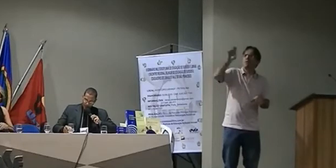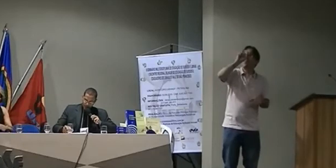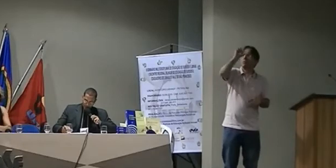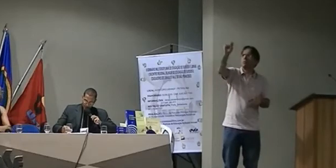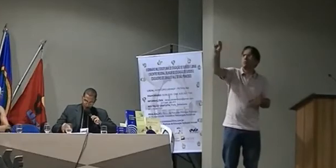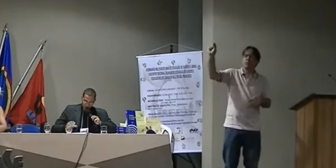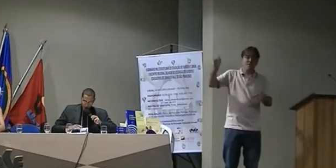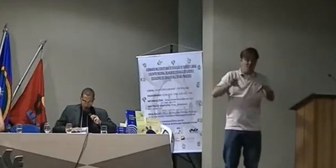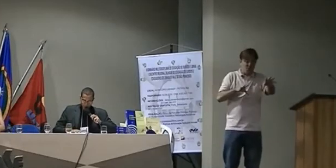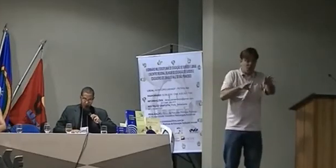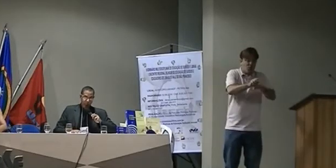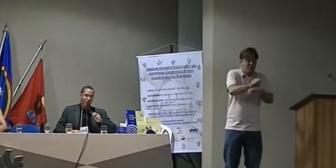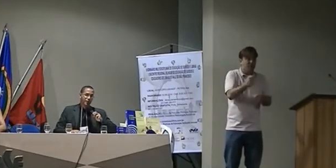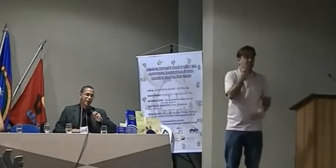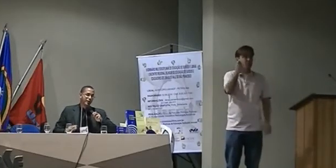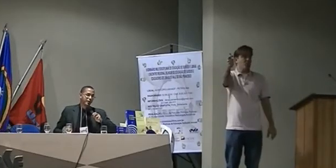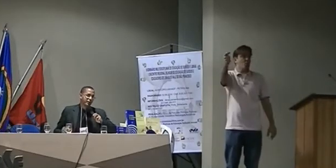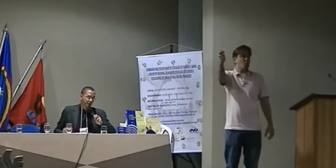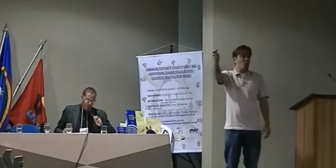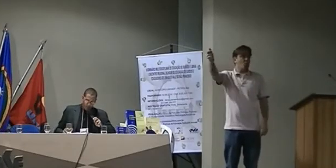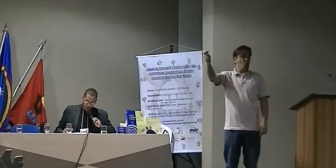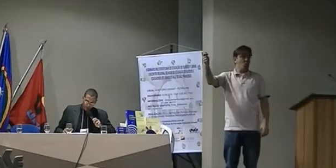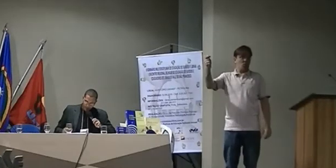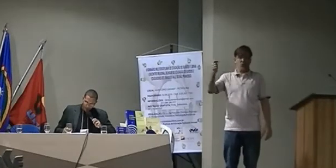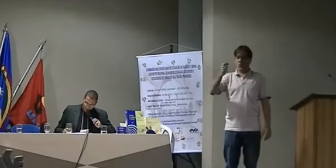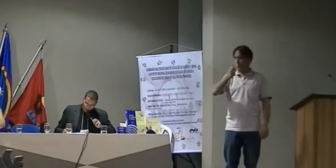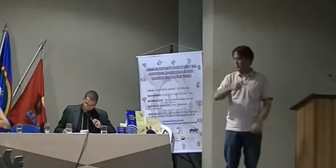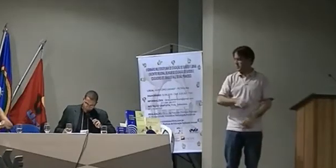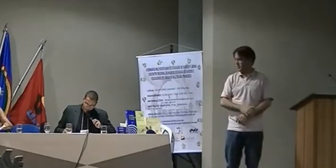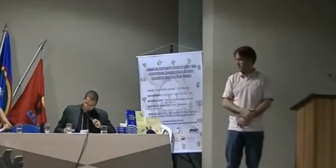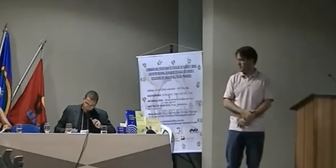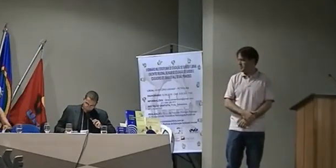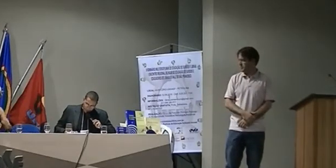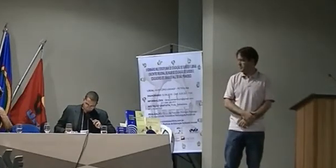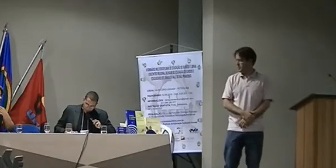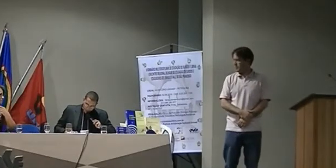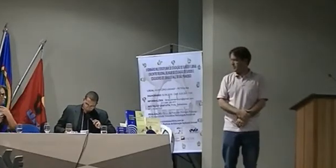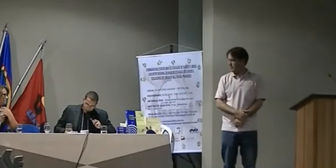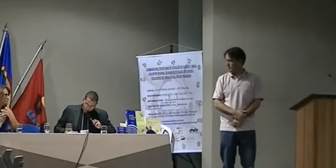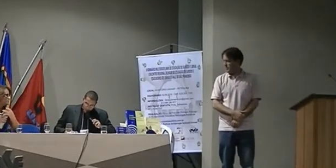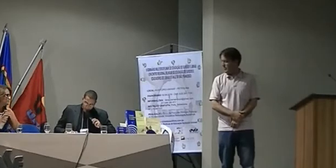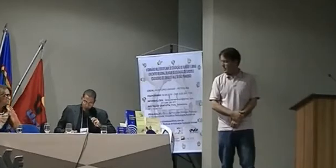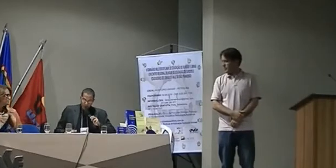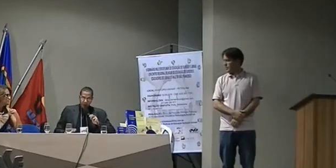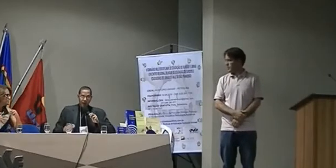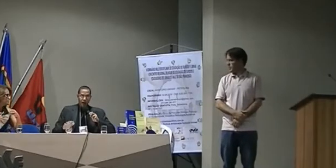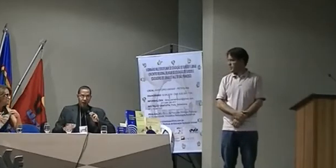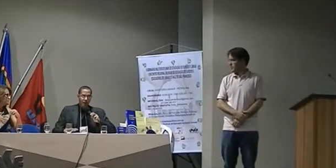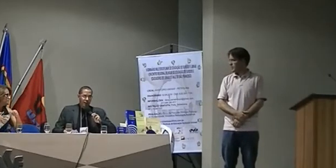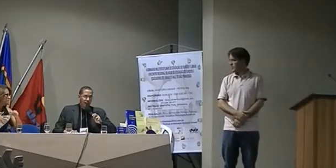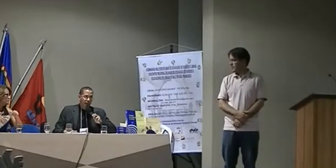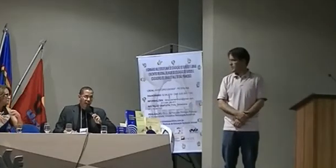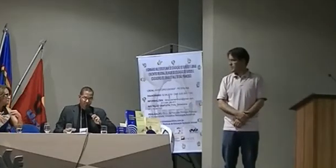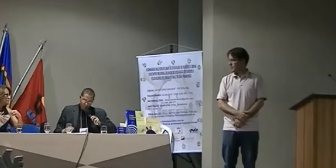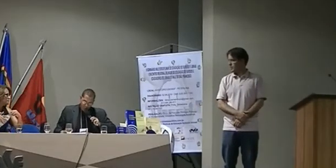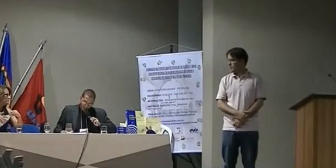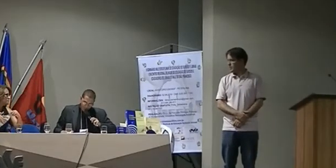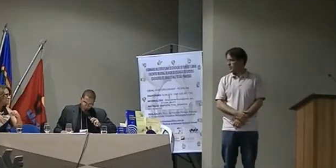Tem alguns pontos aqui para enaltecer a fala da professora? Que realmente a didática do